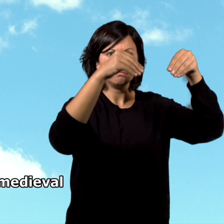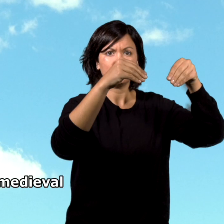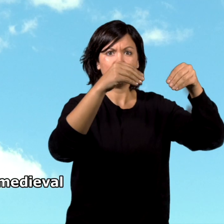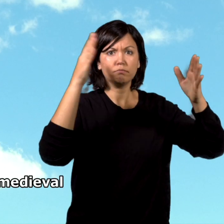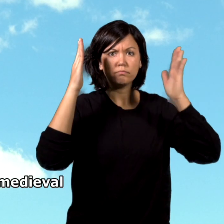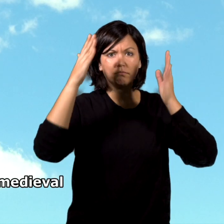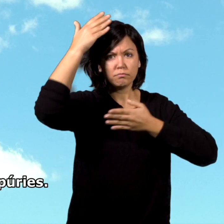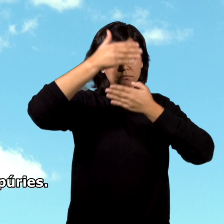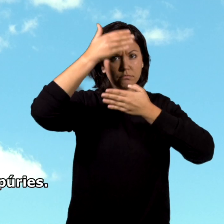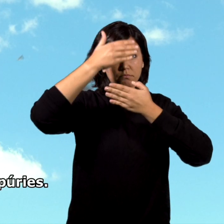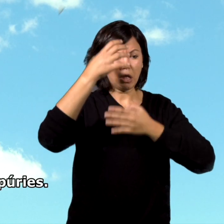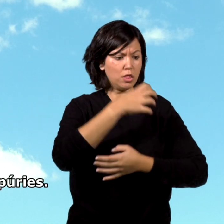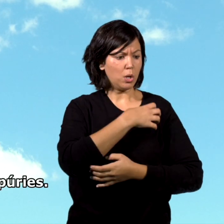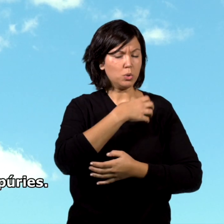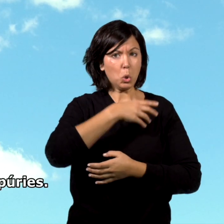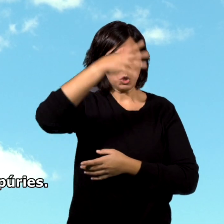castillo medieval de los Condes de Empurias.